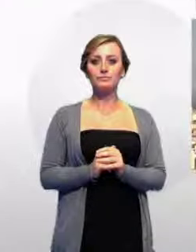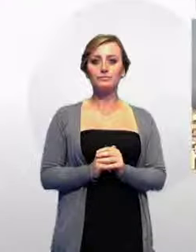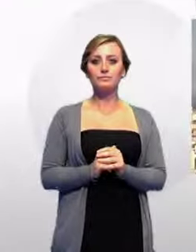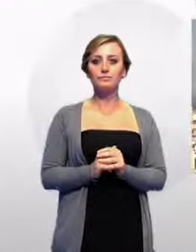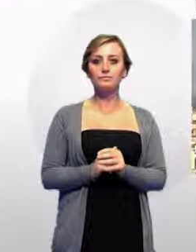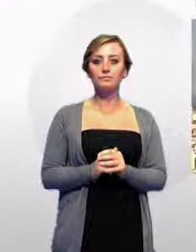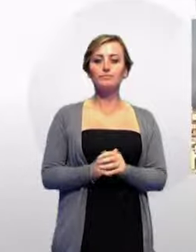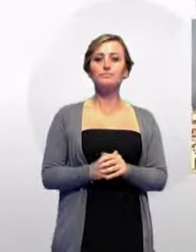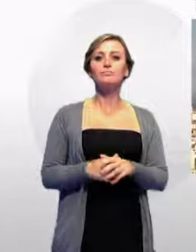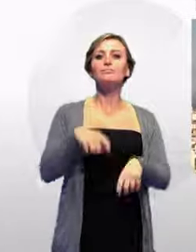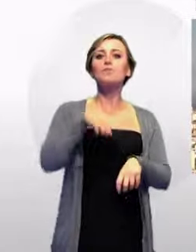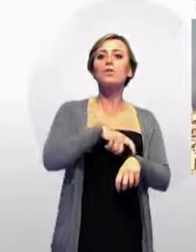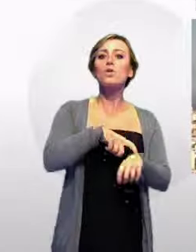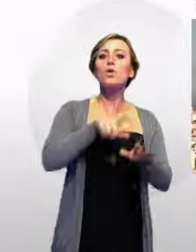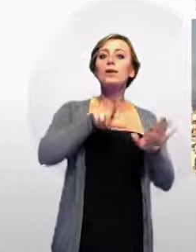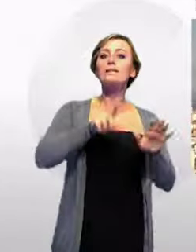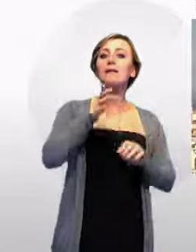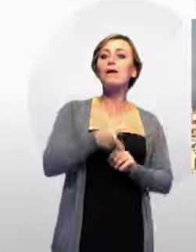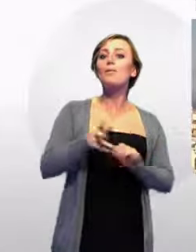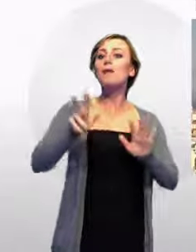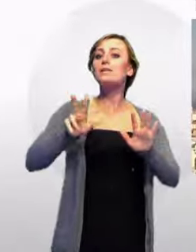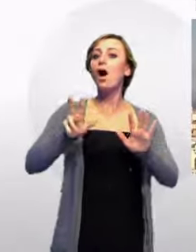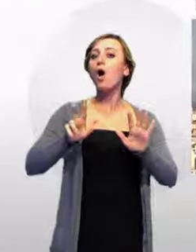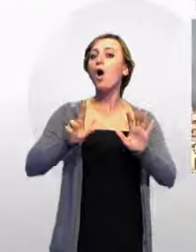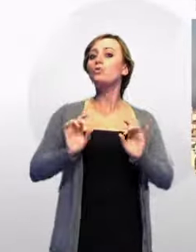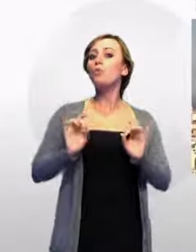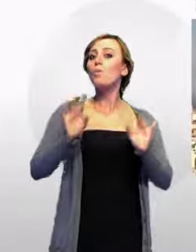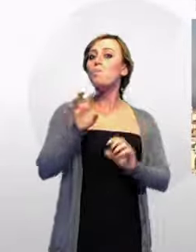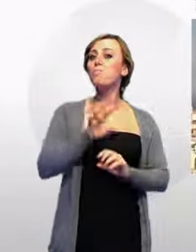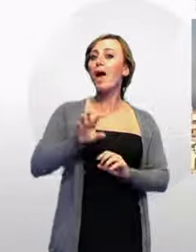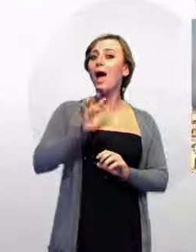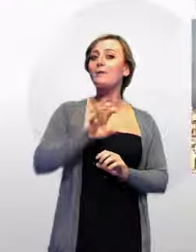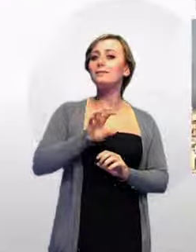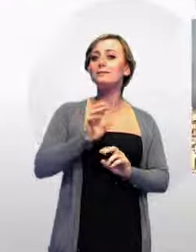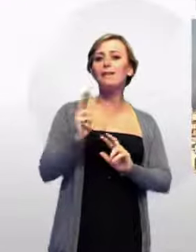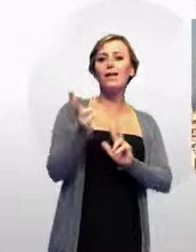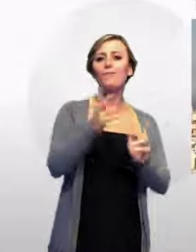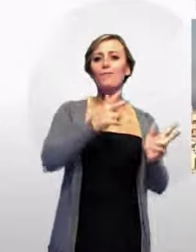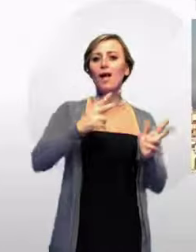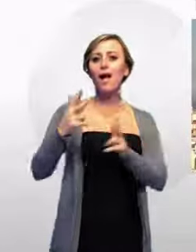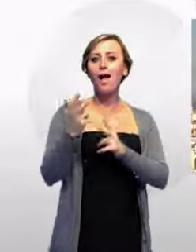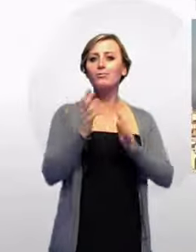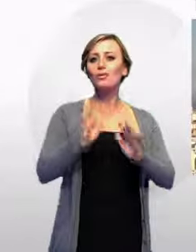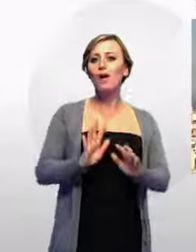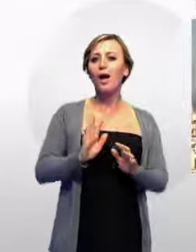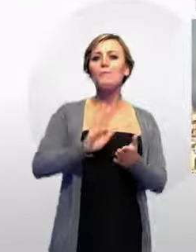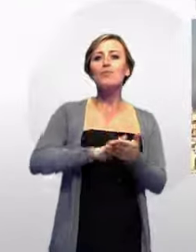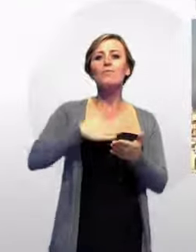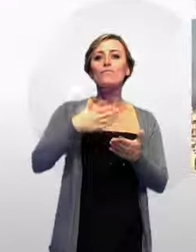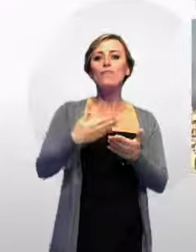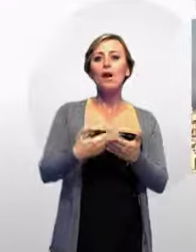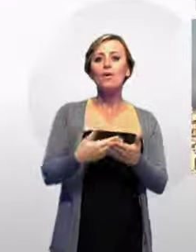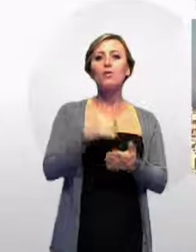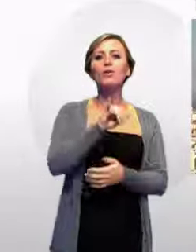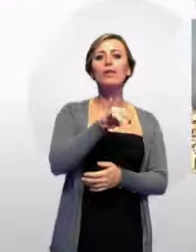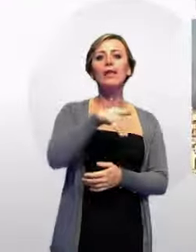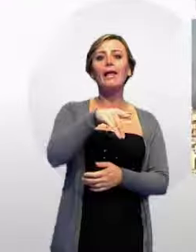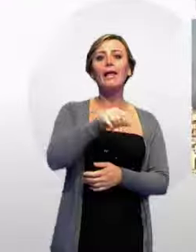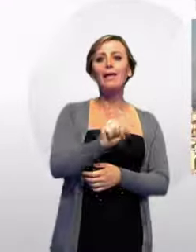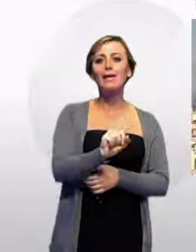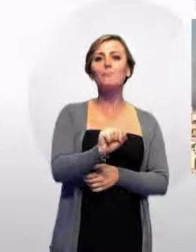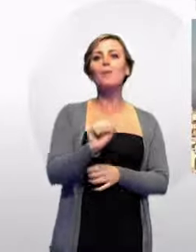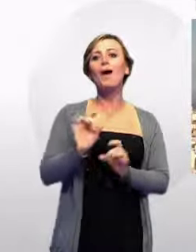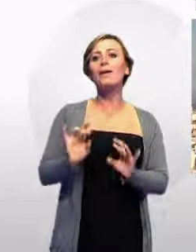In situazione di calma di vento fra le 7.30 e le 8, i valori in concentrazione di IPA, Idrocarburi